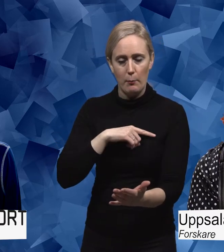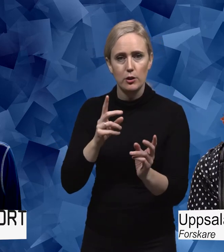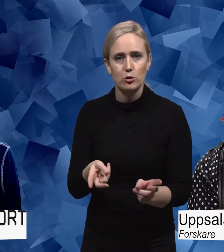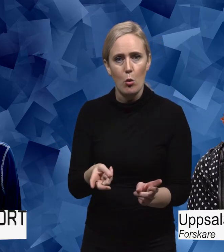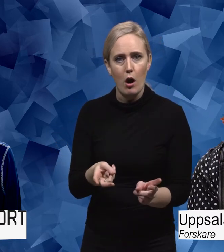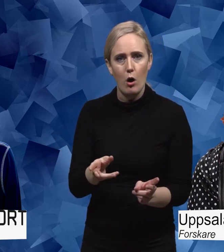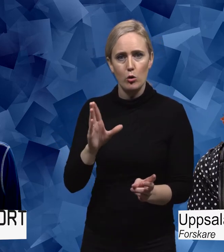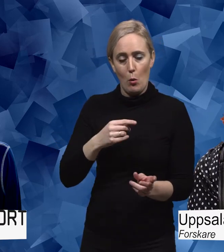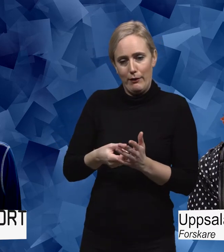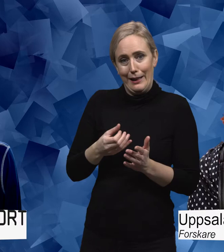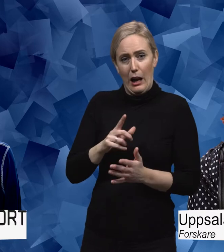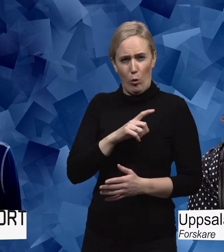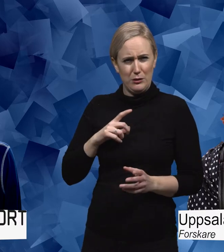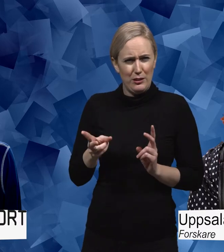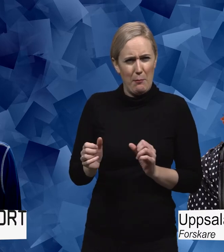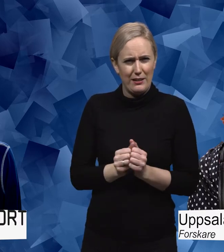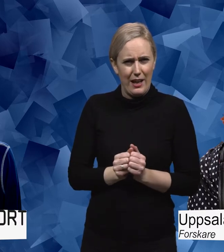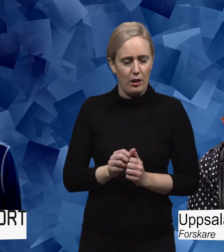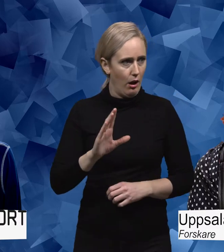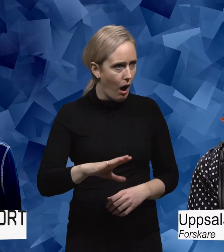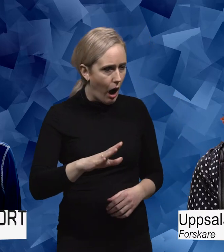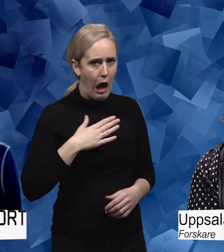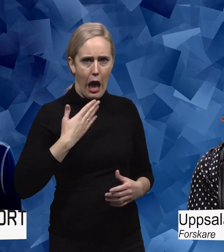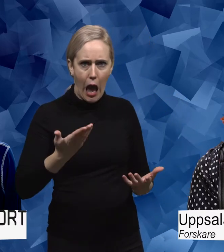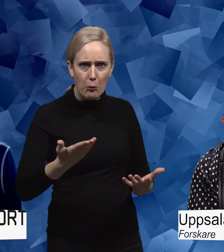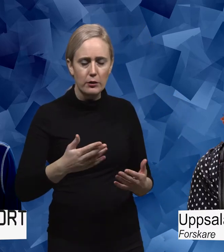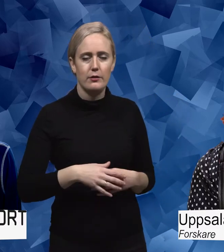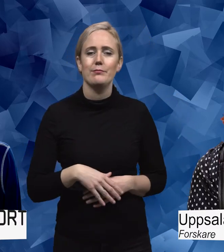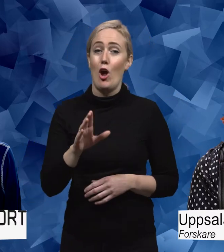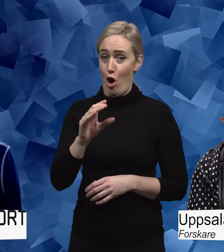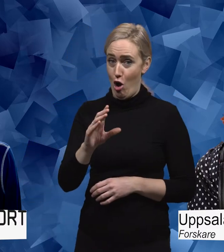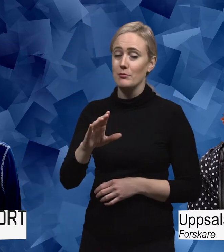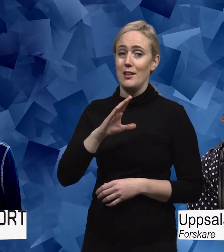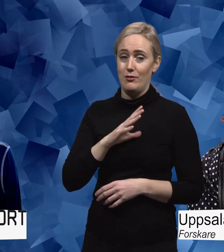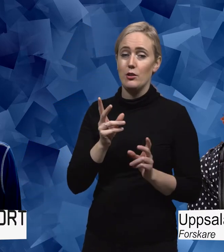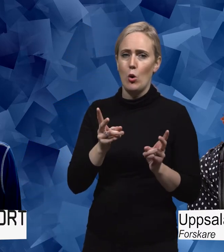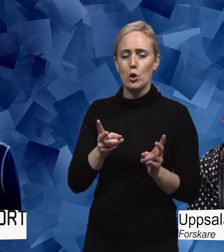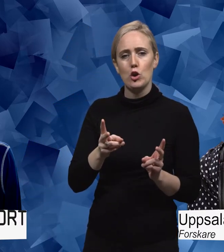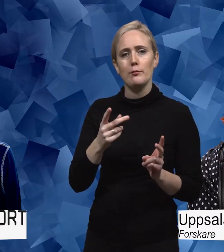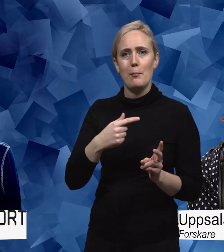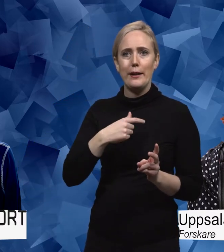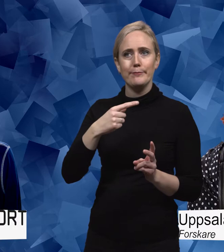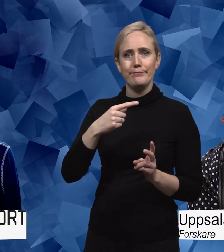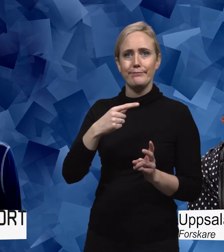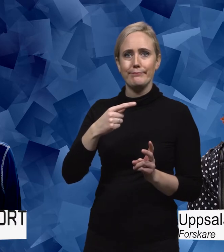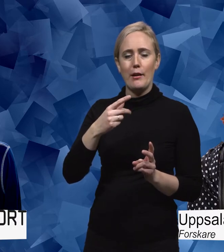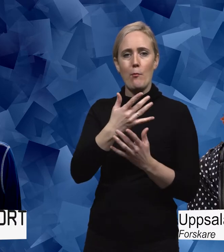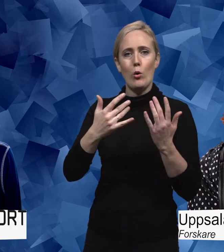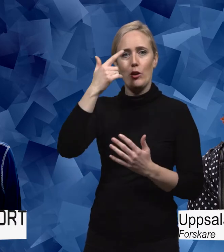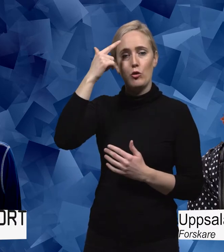av oss. Fruktansvärt outhärdligt. Det finns ju också ett annat extremfall, det är det här att man ser som en förebild och en inspiration. Och det kan man också bli trött om, det